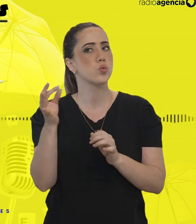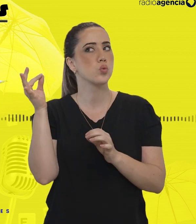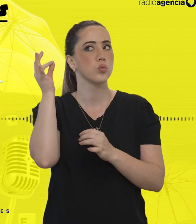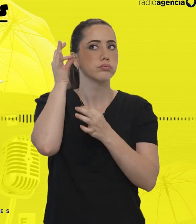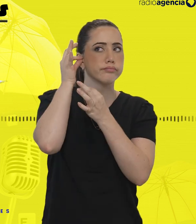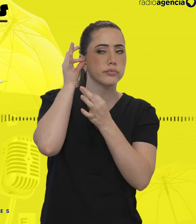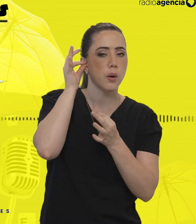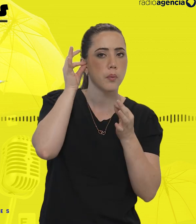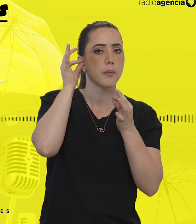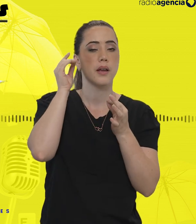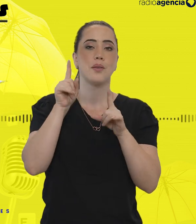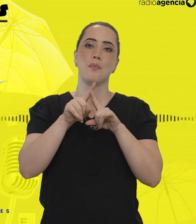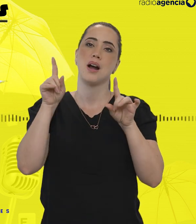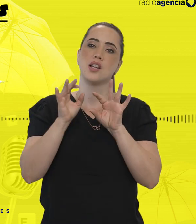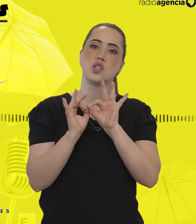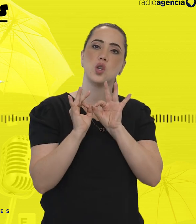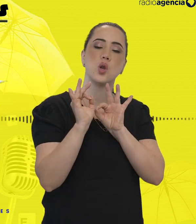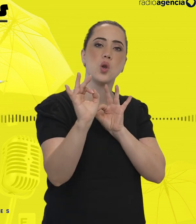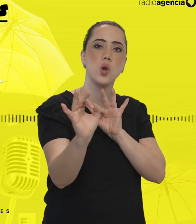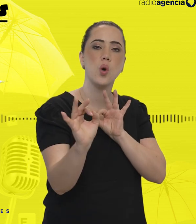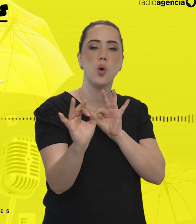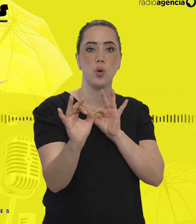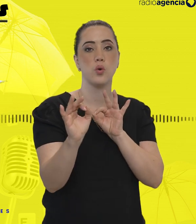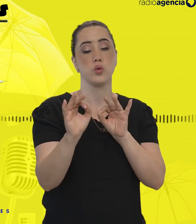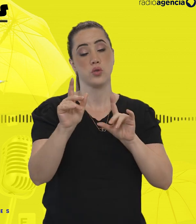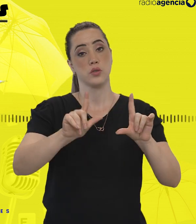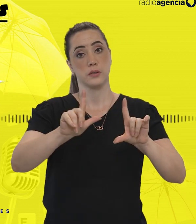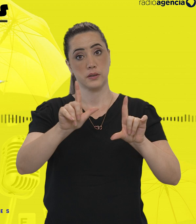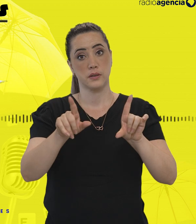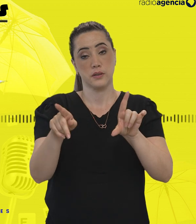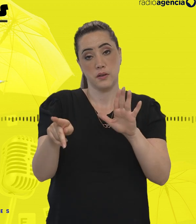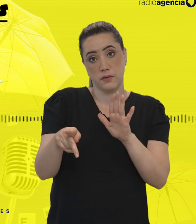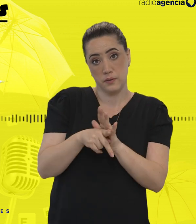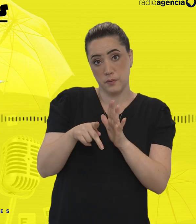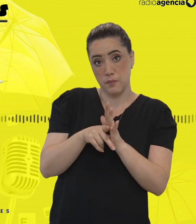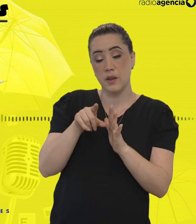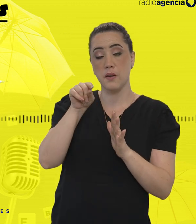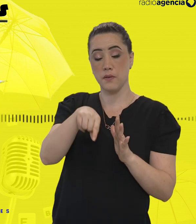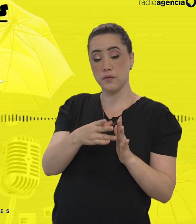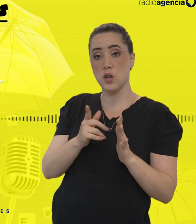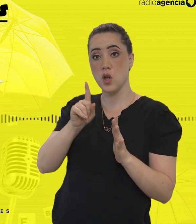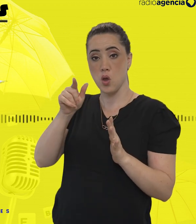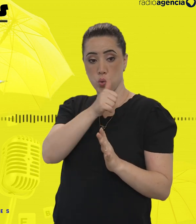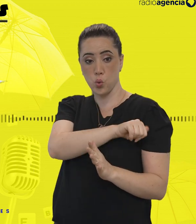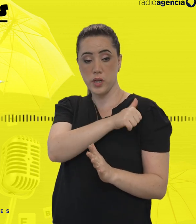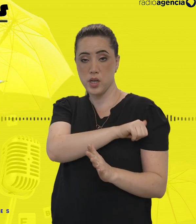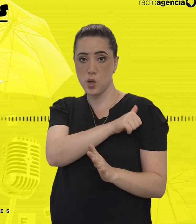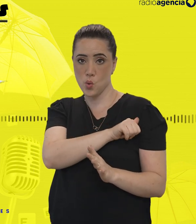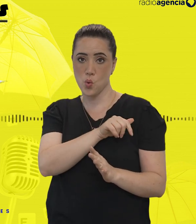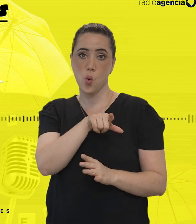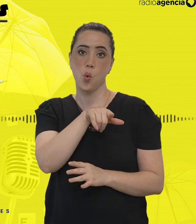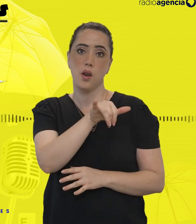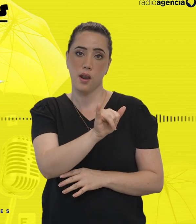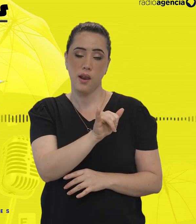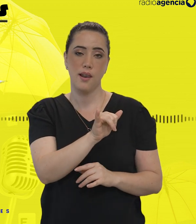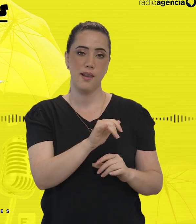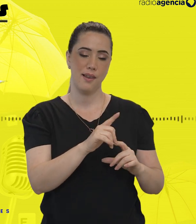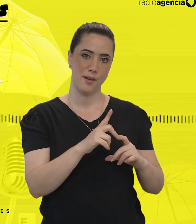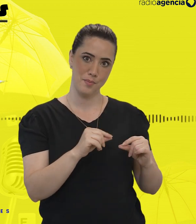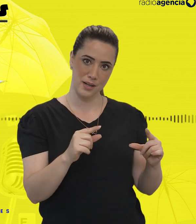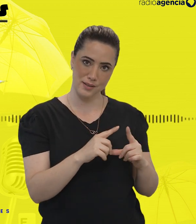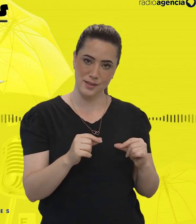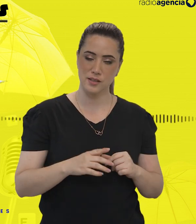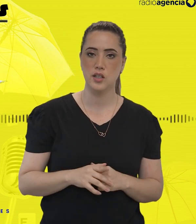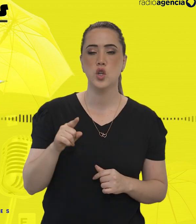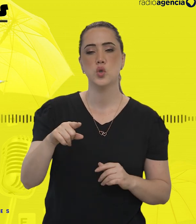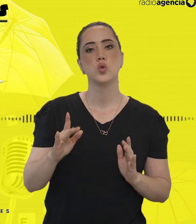distante dos estúdios de Brasília. Oi, gente. Eu continuo na área aqui do Rio de Janeiro, dos estúdios da EBC, um prédio bem antigo e